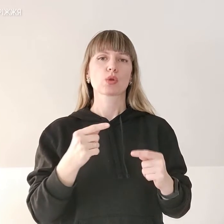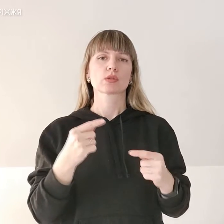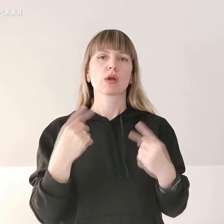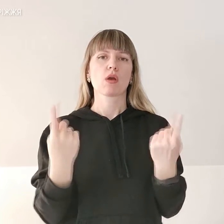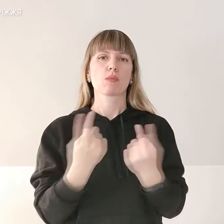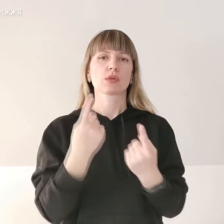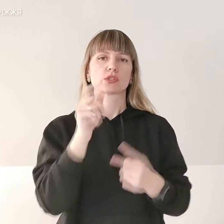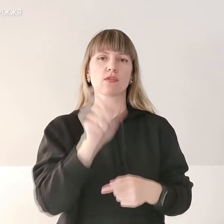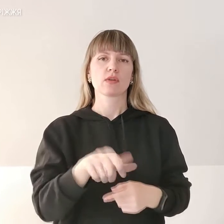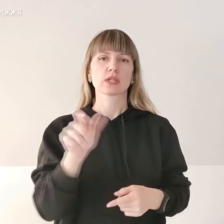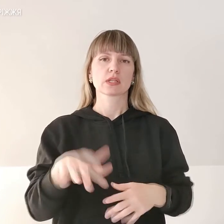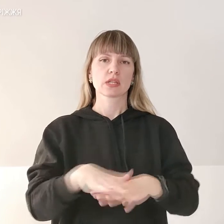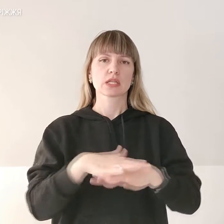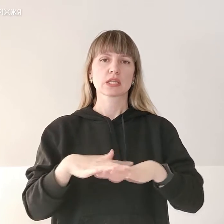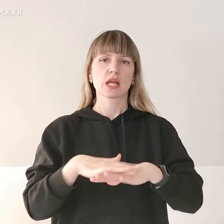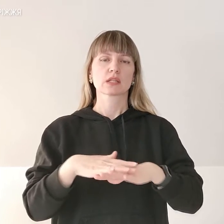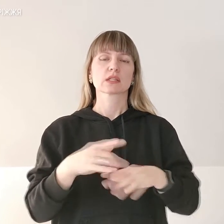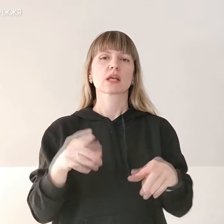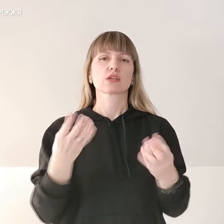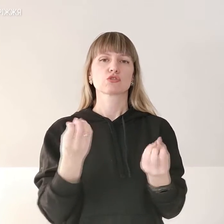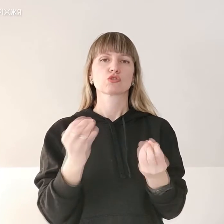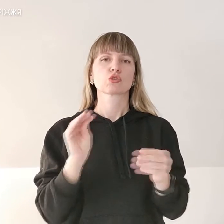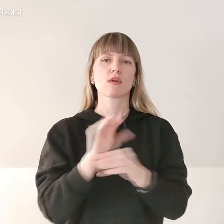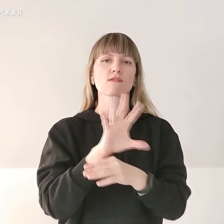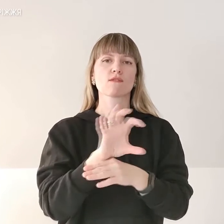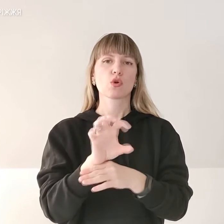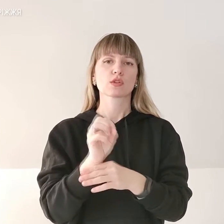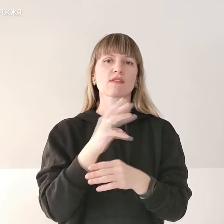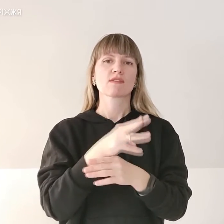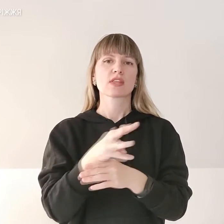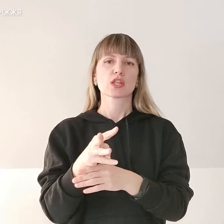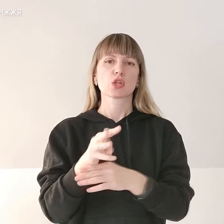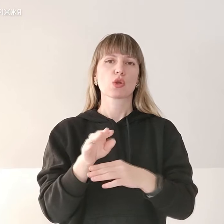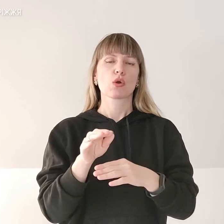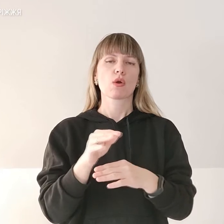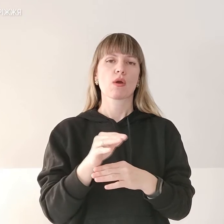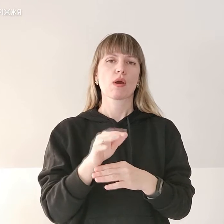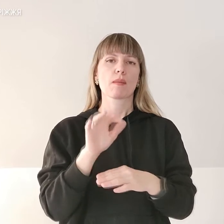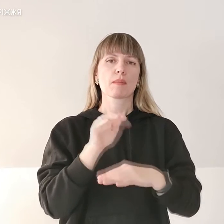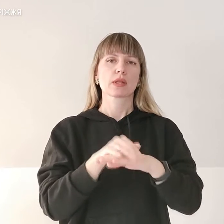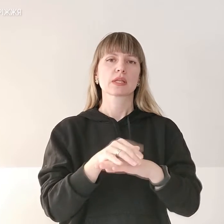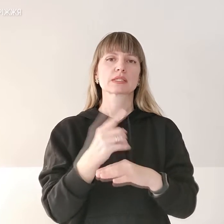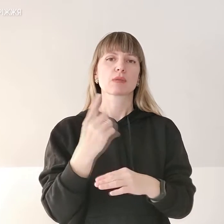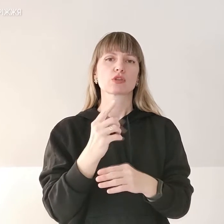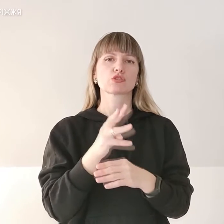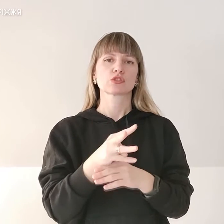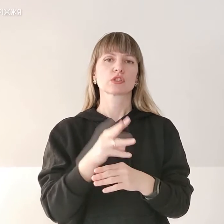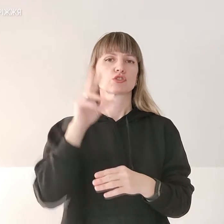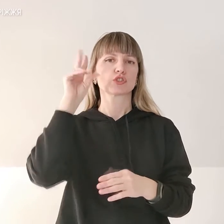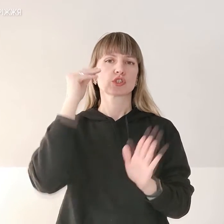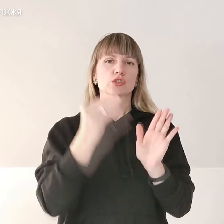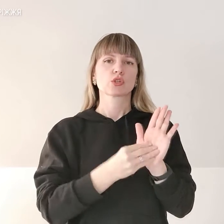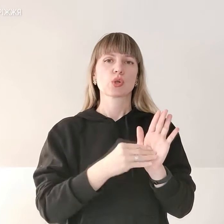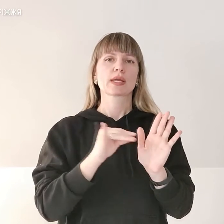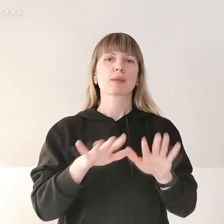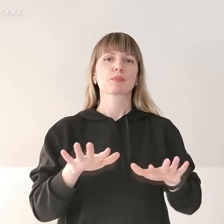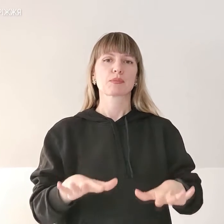населення. А також додавати фото та відео матеріали з першого джерела зазначенням дати та місця, також